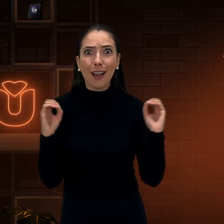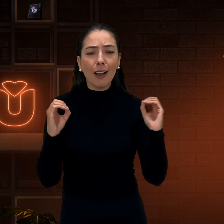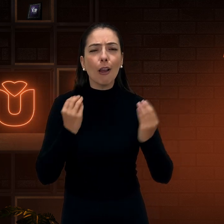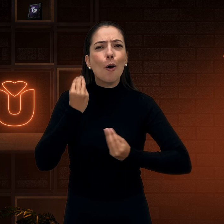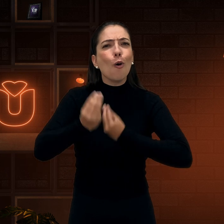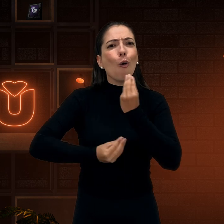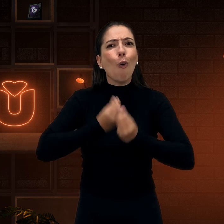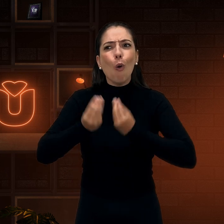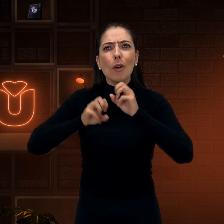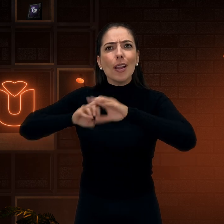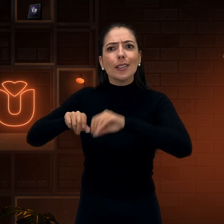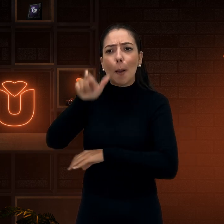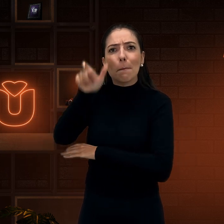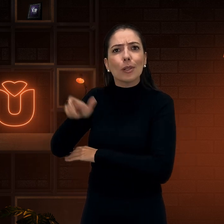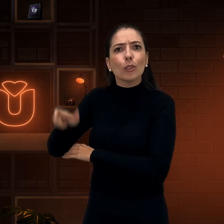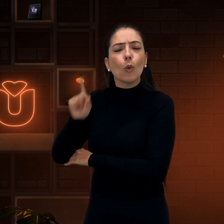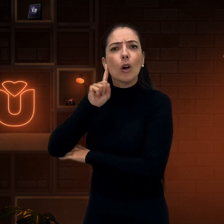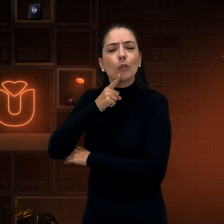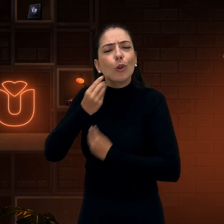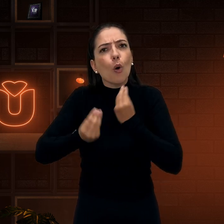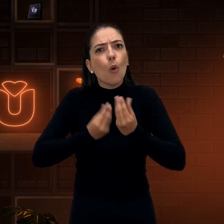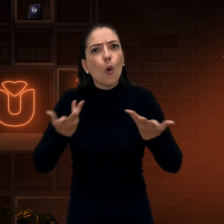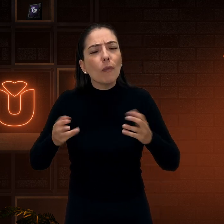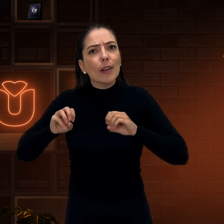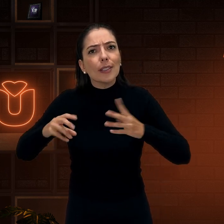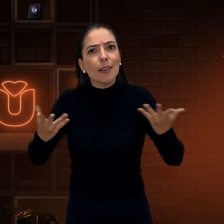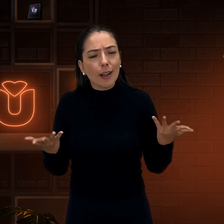Eles não sabem Libras dentro da escola de inclusão. Como é que vão ensinar as pessoas surdas?